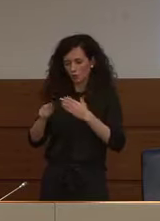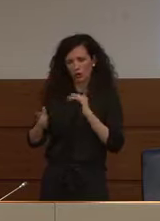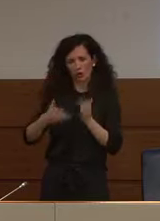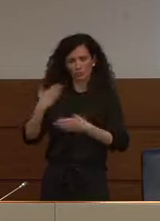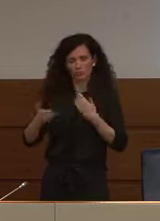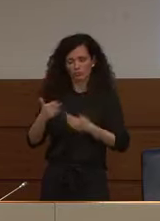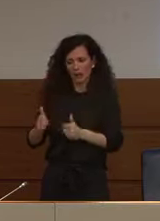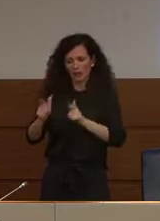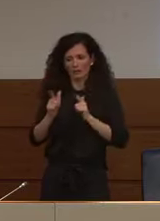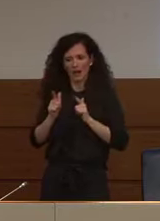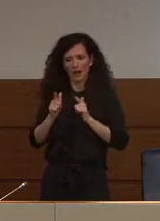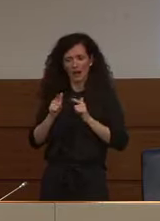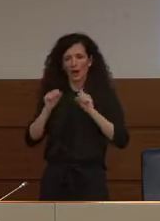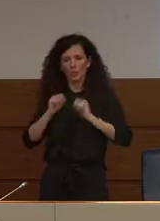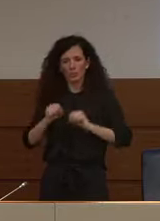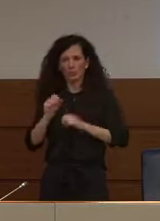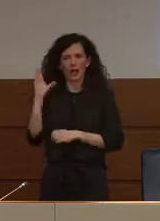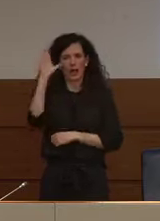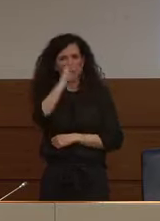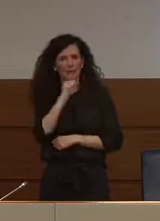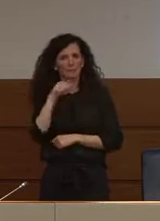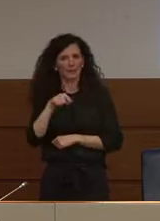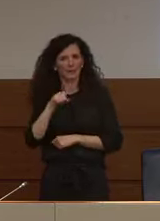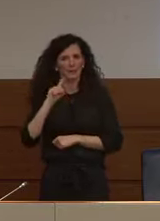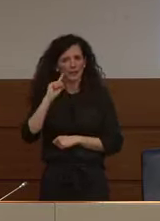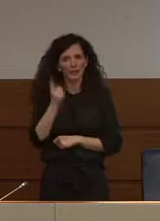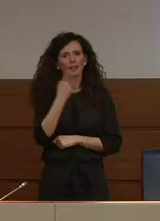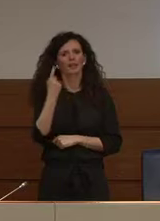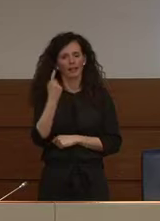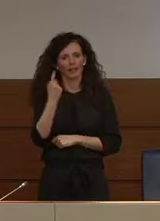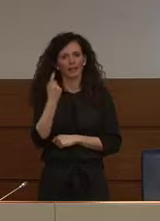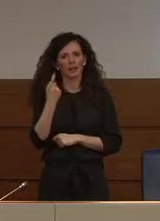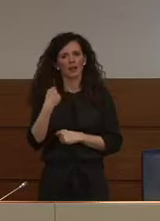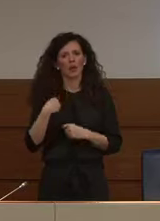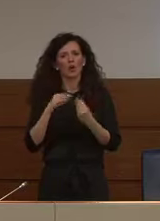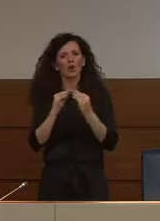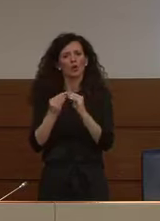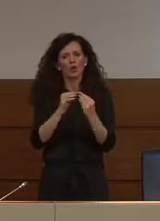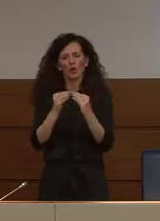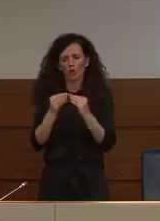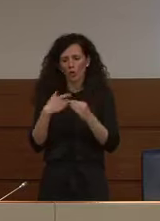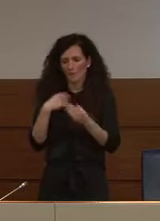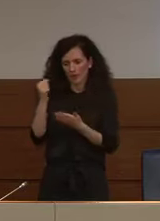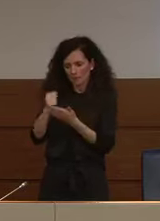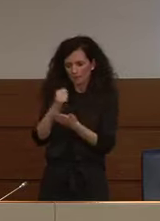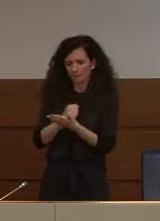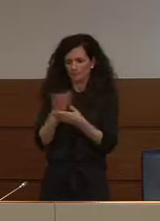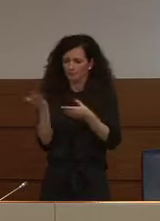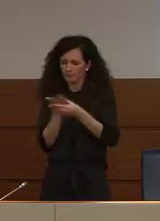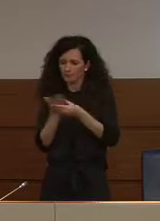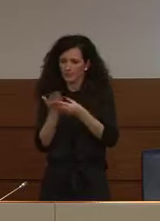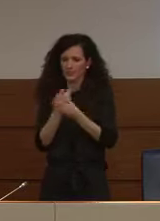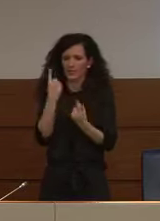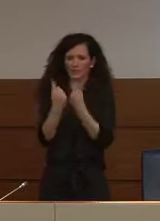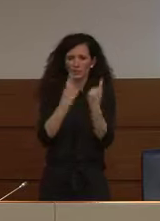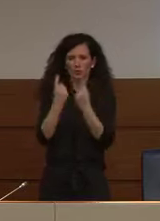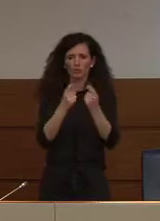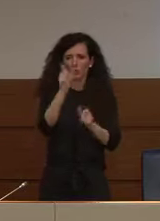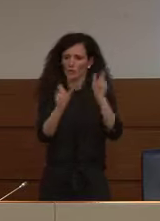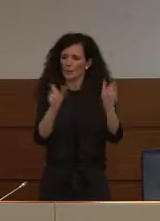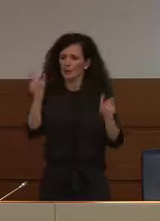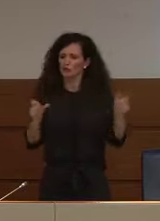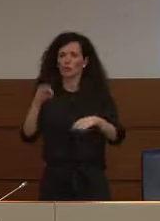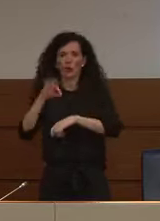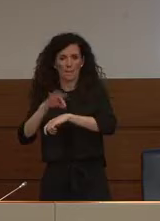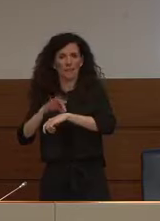al di fuori di quella che può essere la reportistica aneddotica di casi quanto